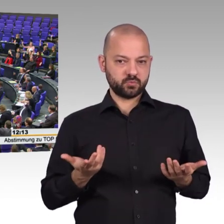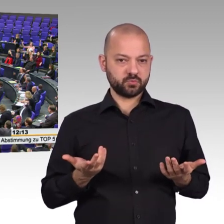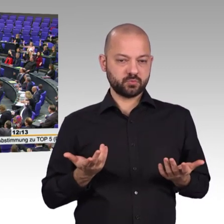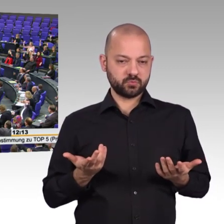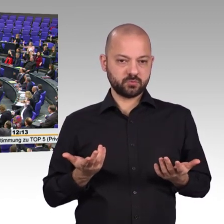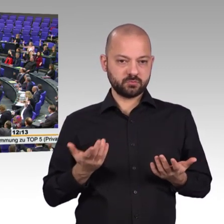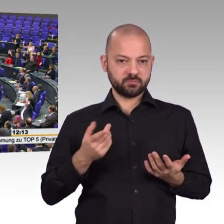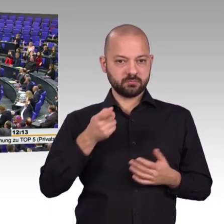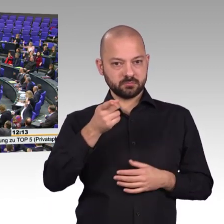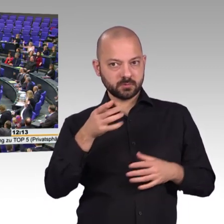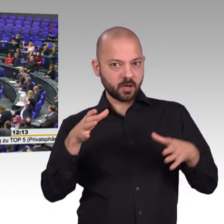Wer stimmt dagegen?